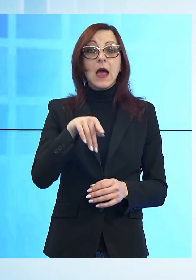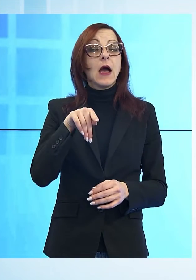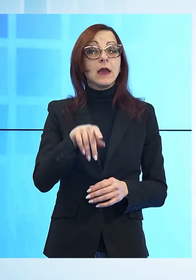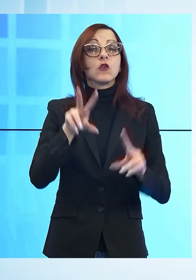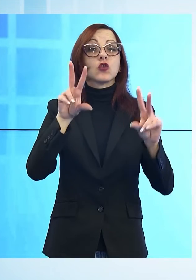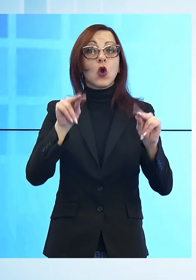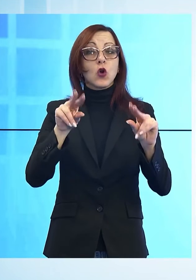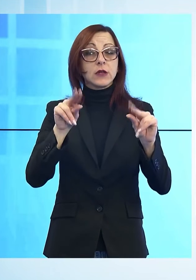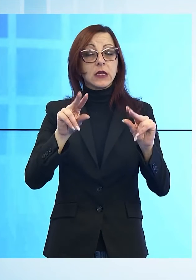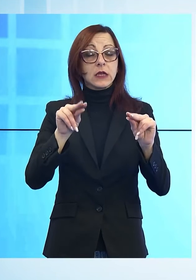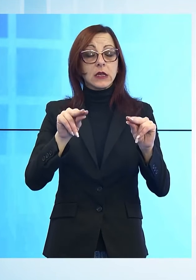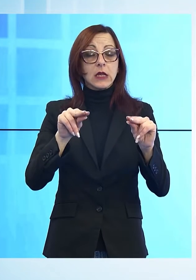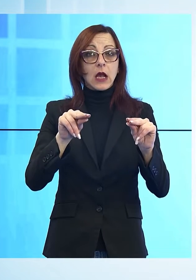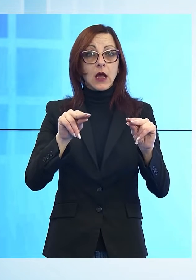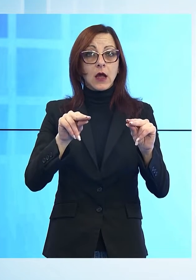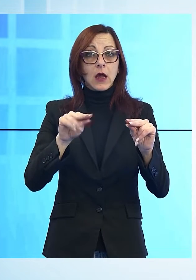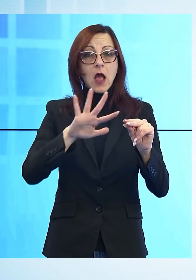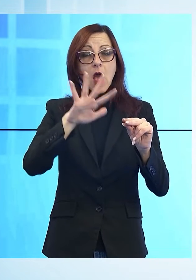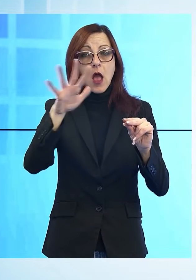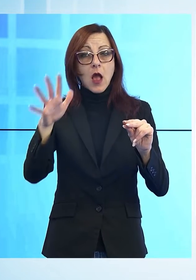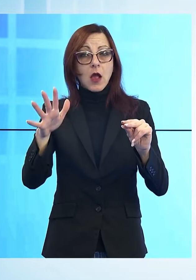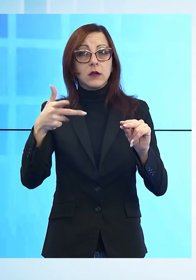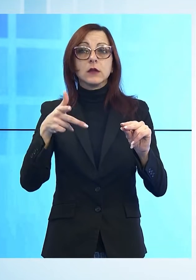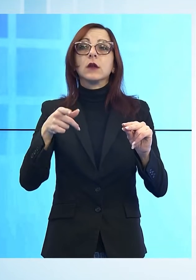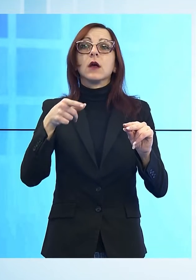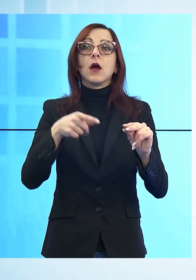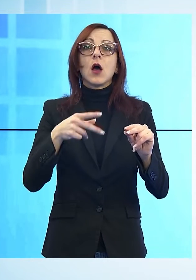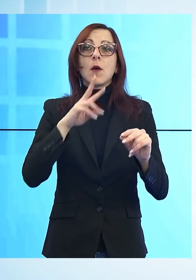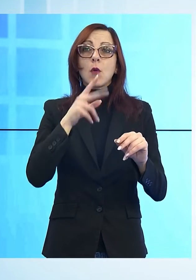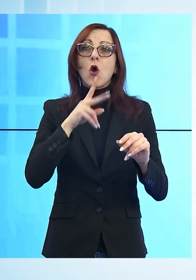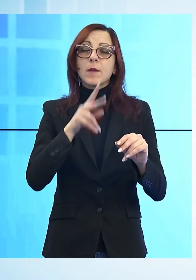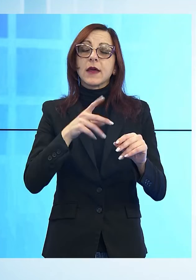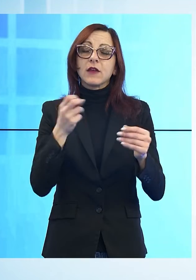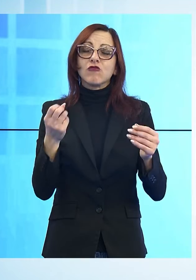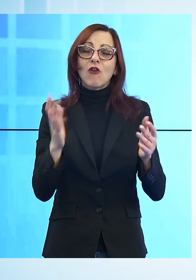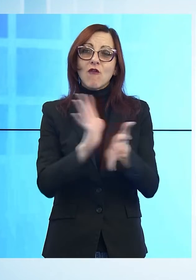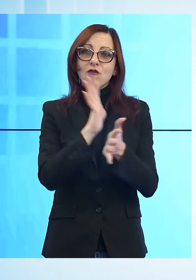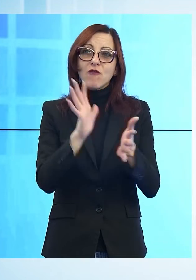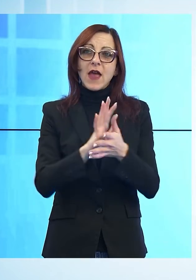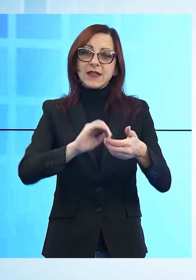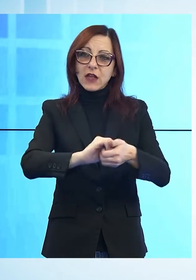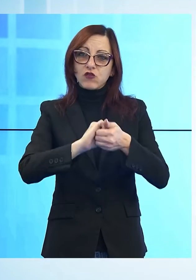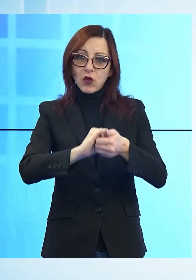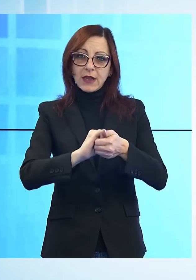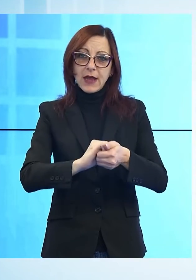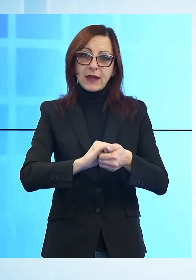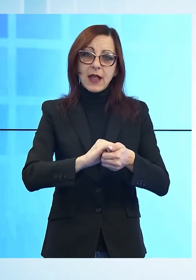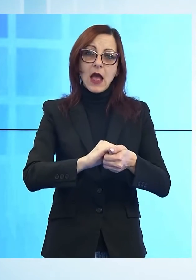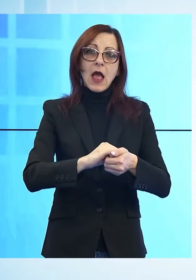notizia di tutt'altro genere, pomeriggio di festa e solidarietà tra Pieve San Paolo e Carraia.